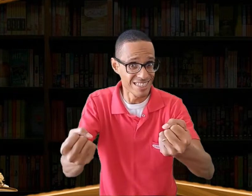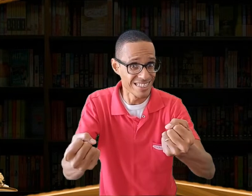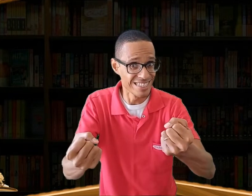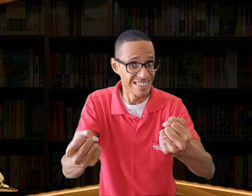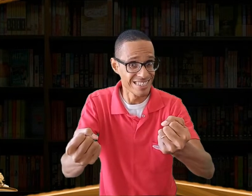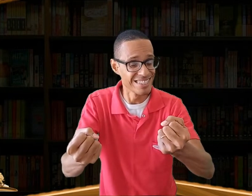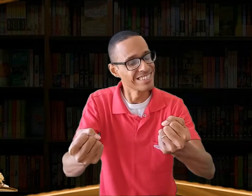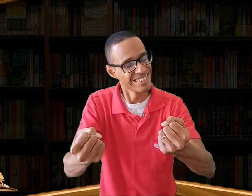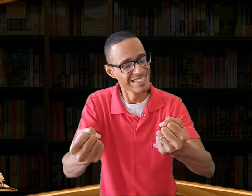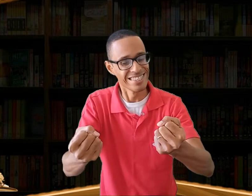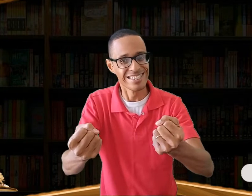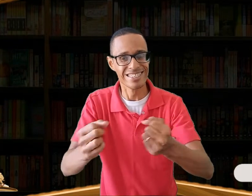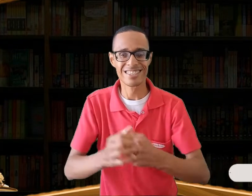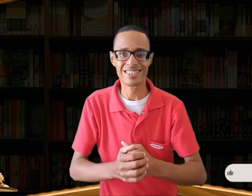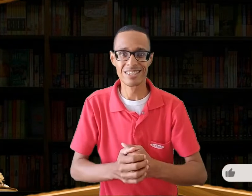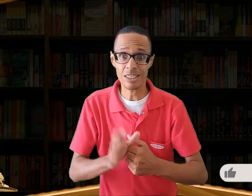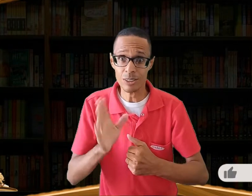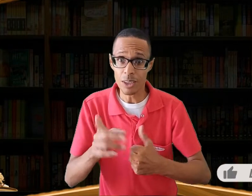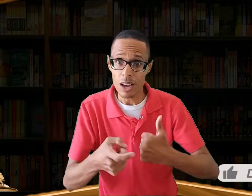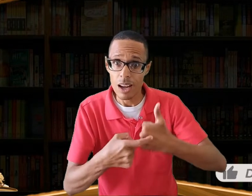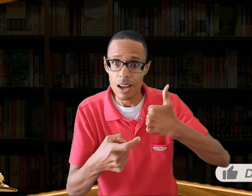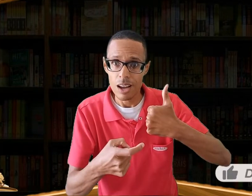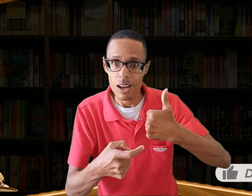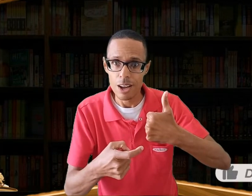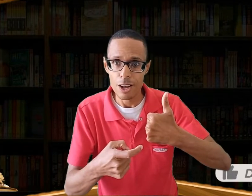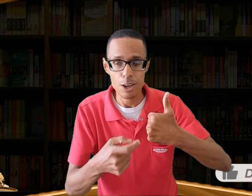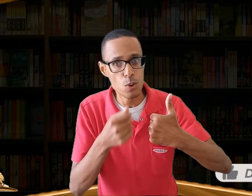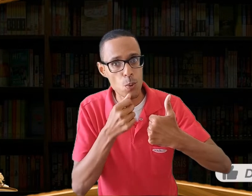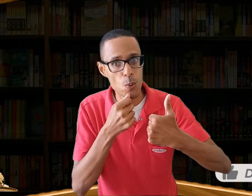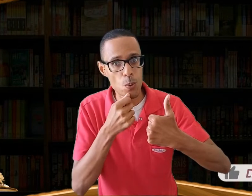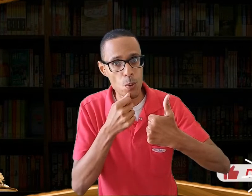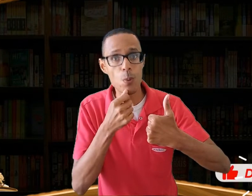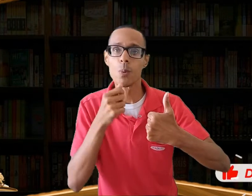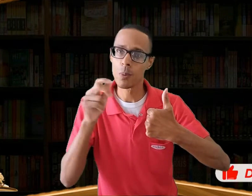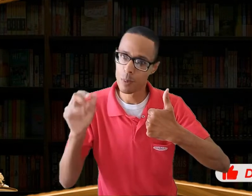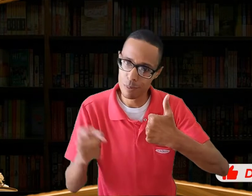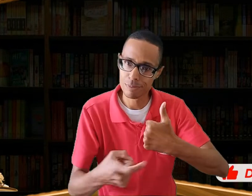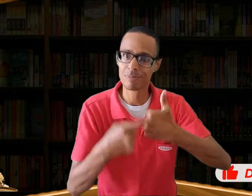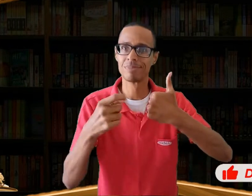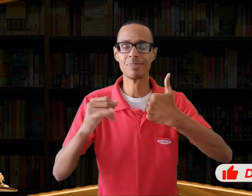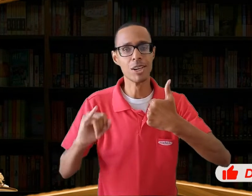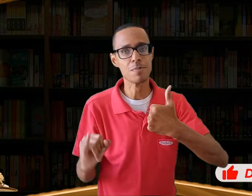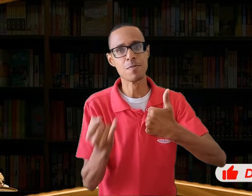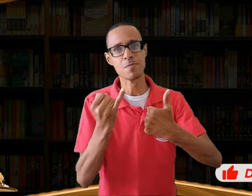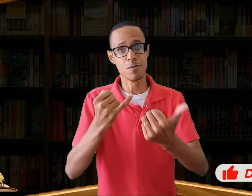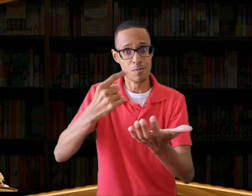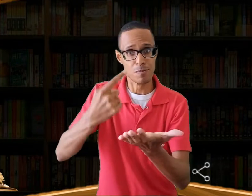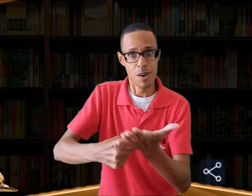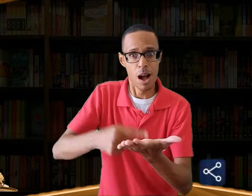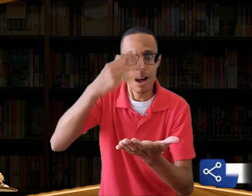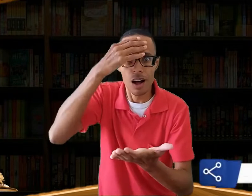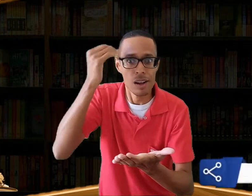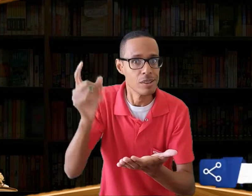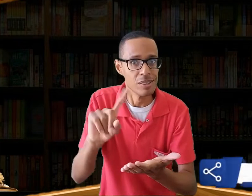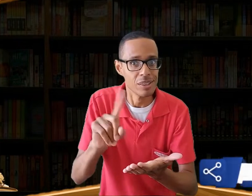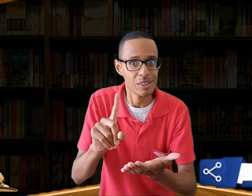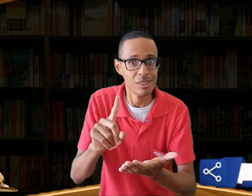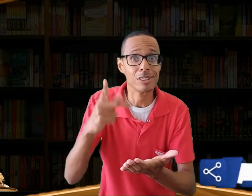se ainda não fez, já deixe o seu like, anote em sua agenda para não esquecer e compartilhe com seus contatos.